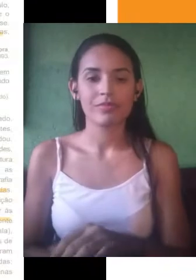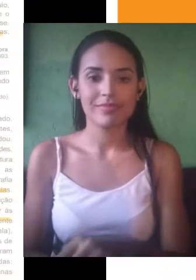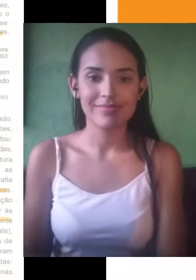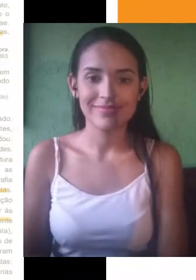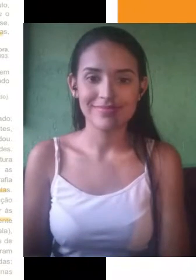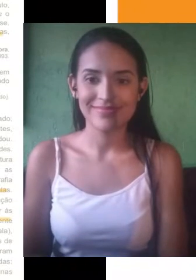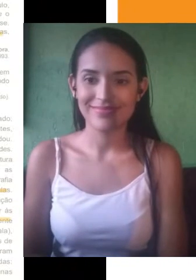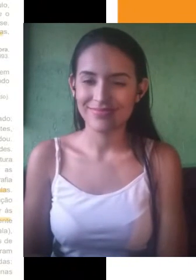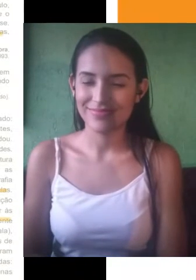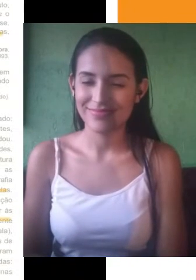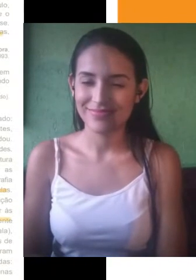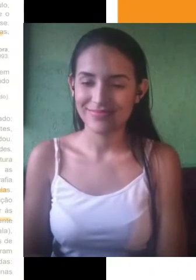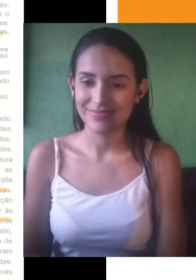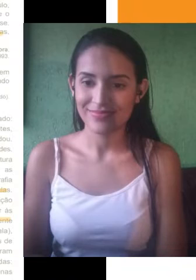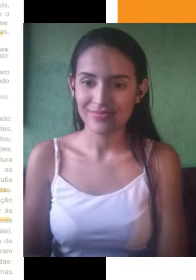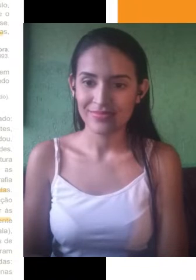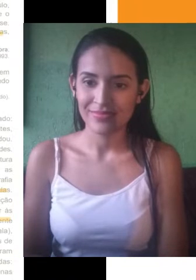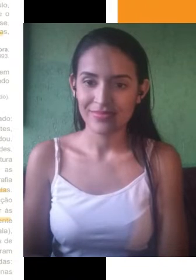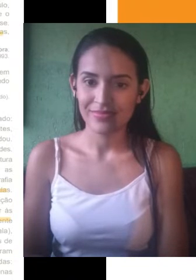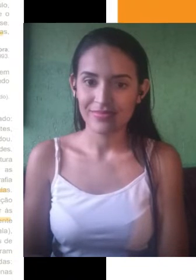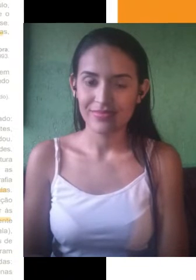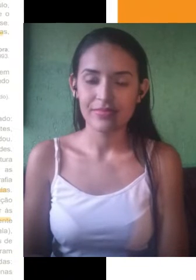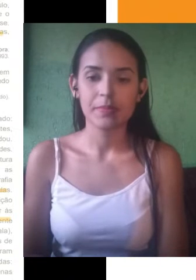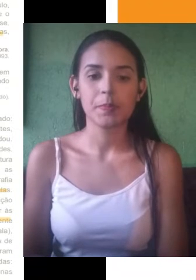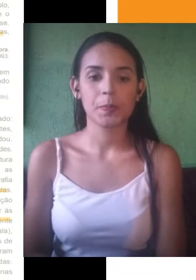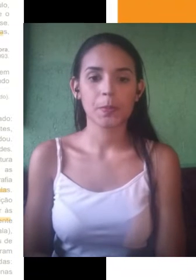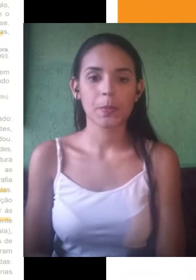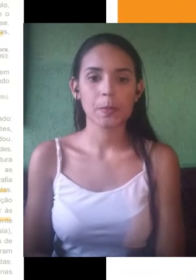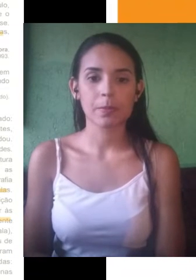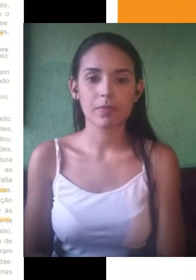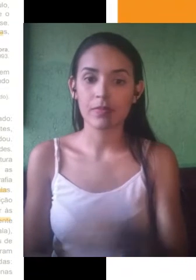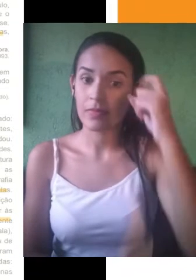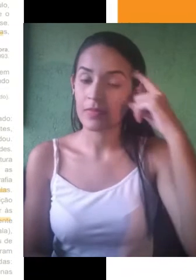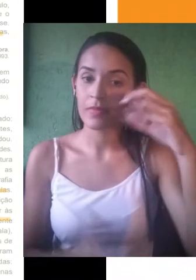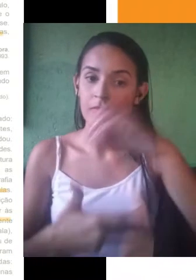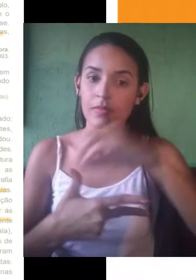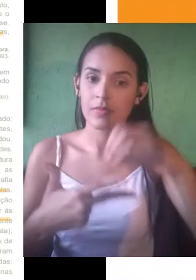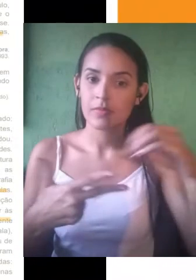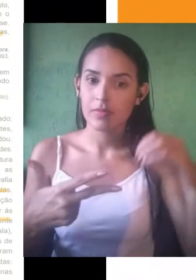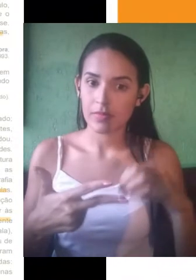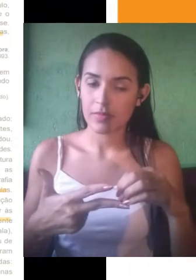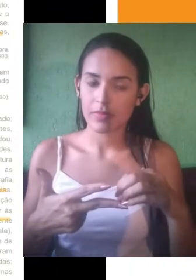Com relação a essa temática do Enem 2019, por exemplo, eu usaria